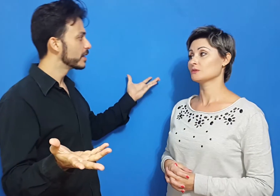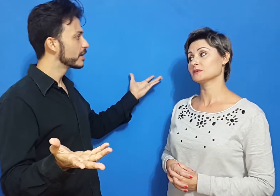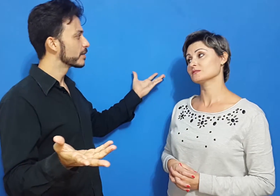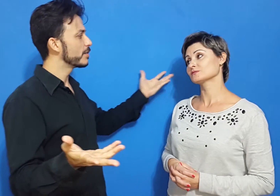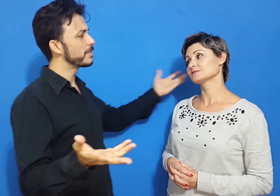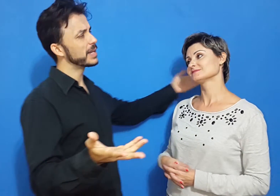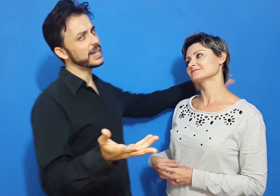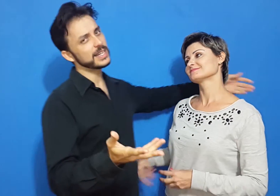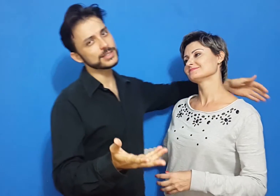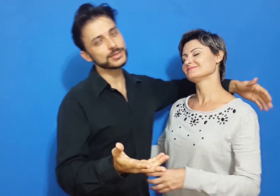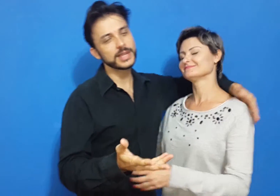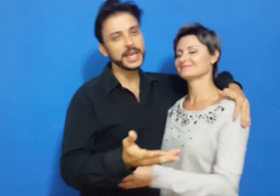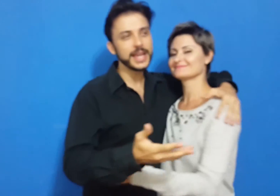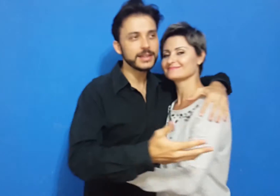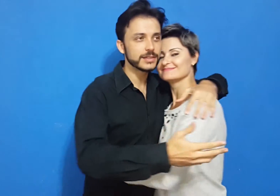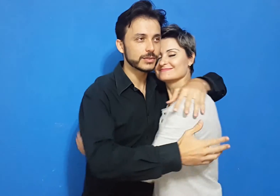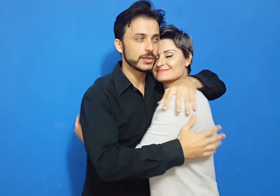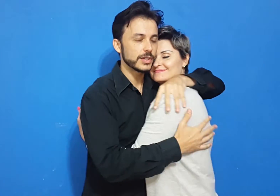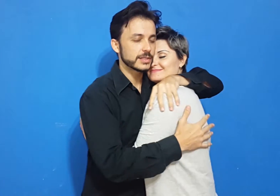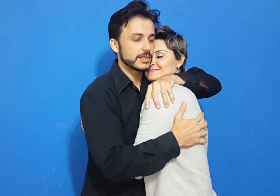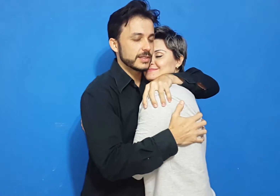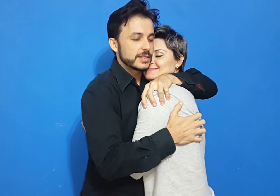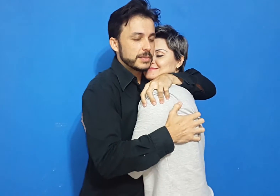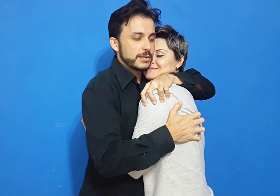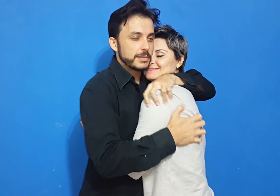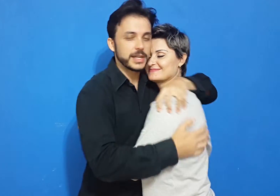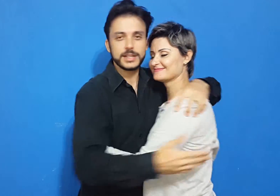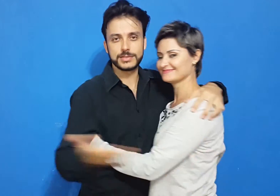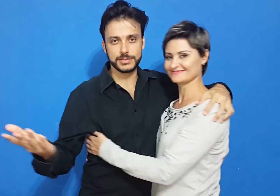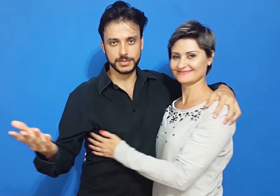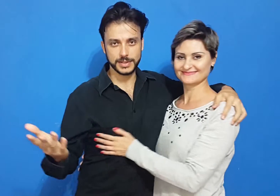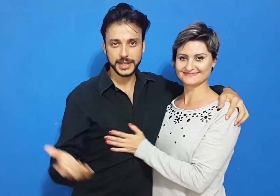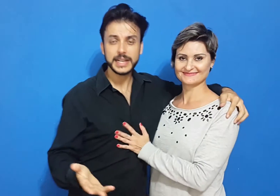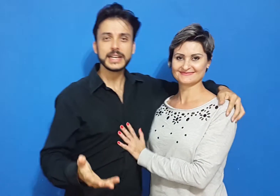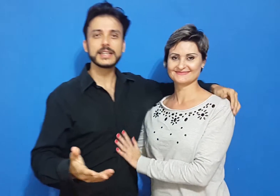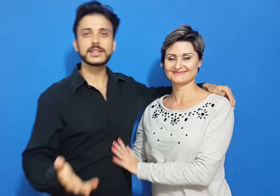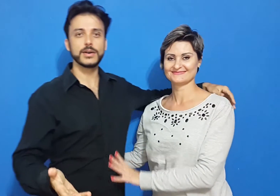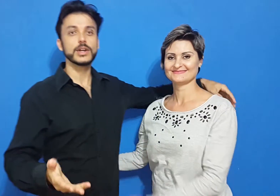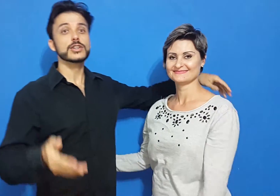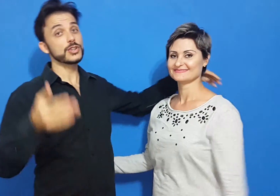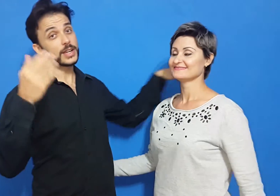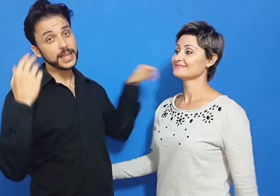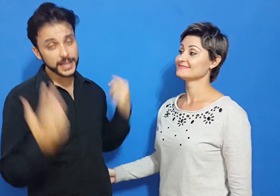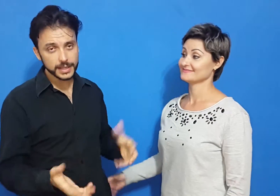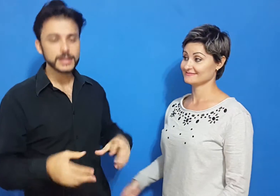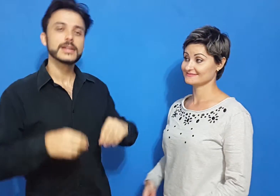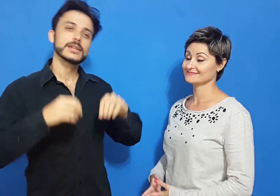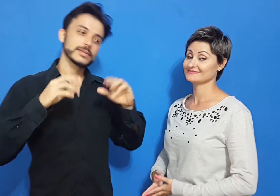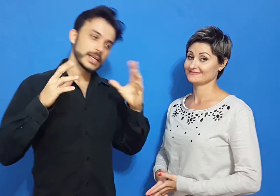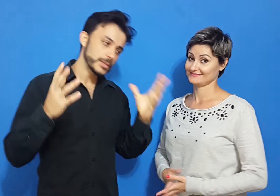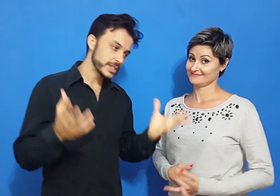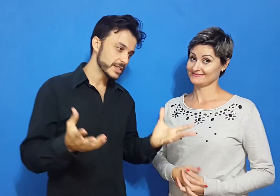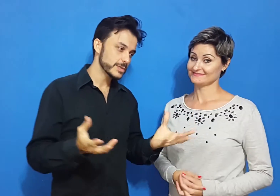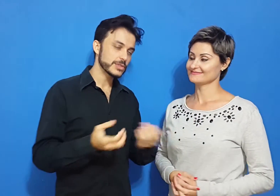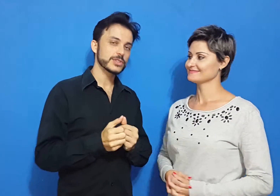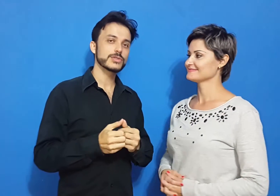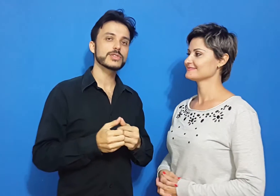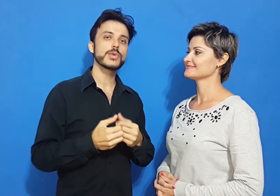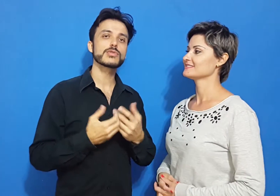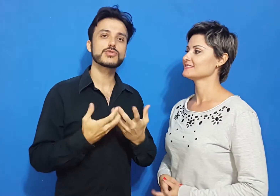com um abraço. Quem não gosta de receber um abraço, né? Então, só que, muitas vezes as pessoas não estão